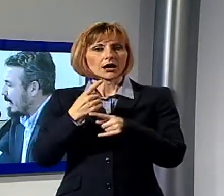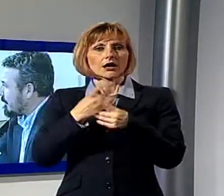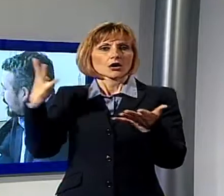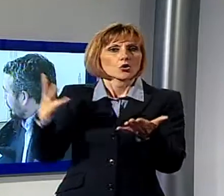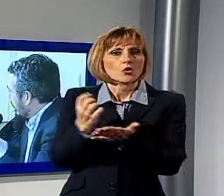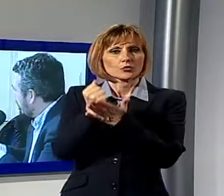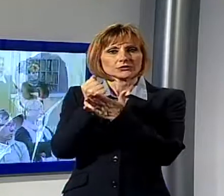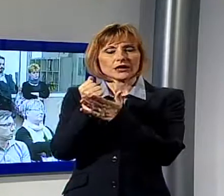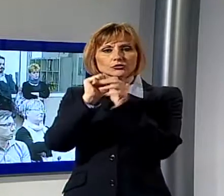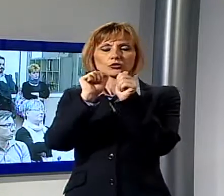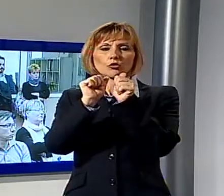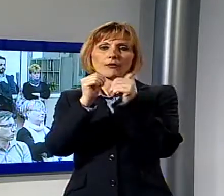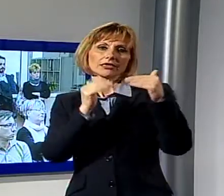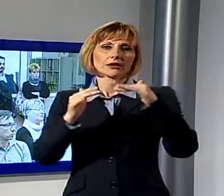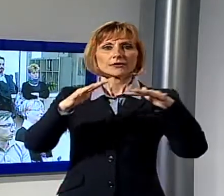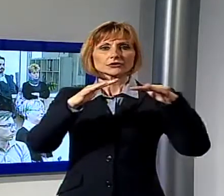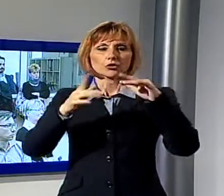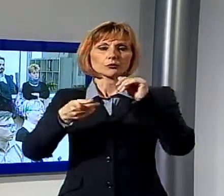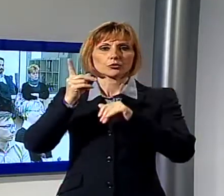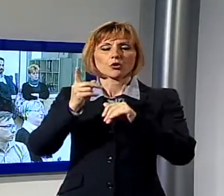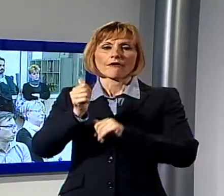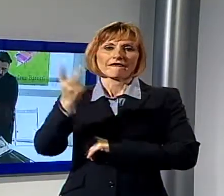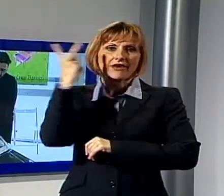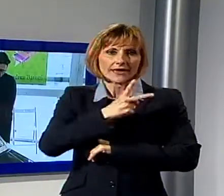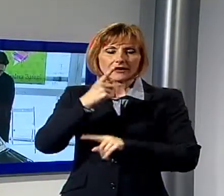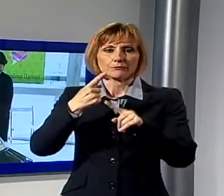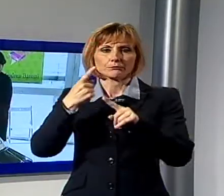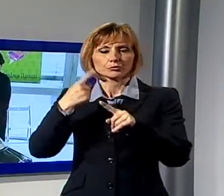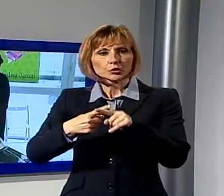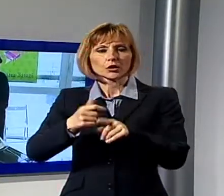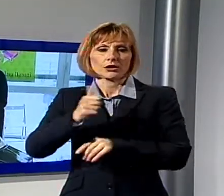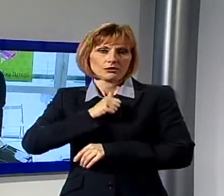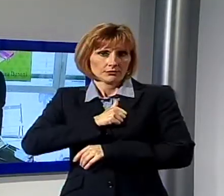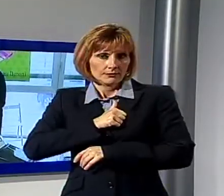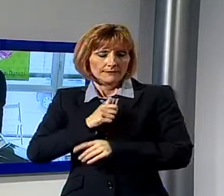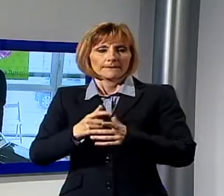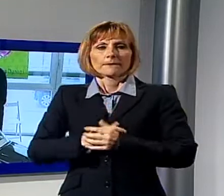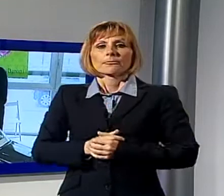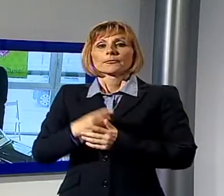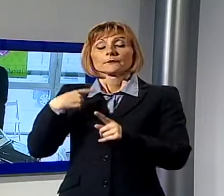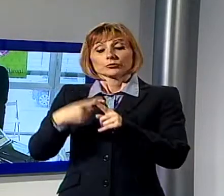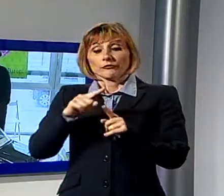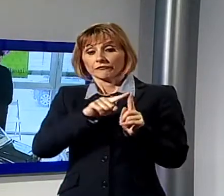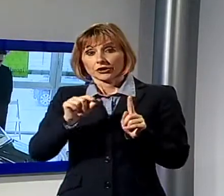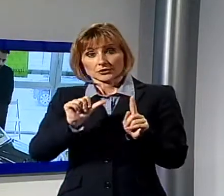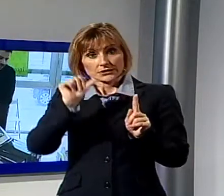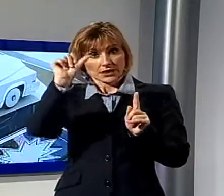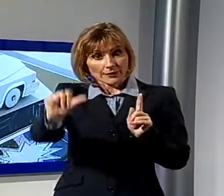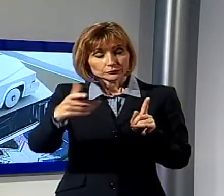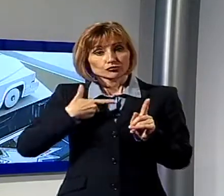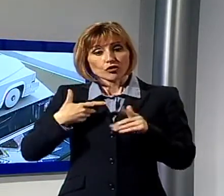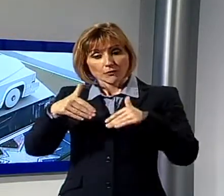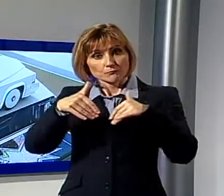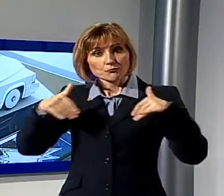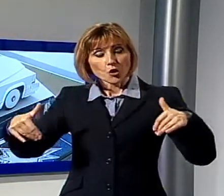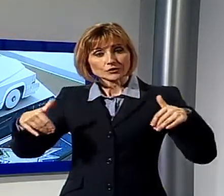dimensione più autentica e consapevole. Fino a sabato prossimo inoltre rimarrà allestita al piano terra del Polo la mostra